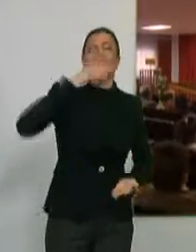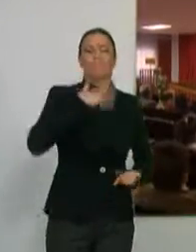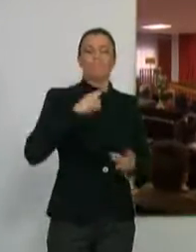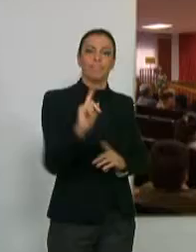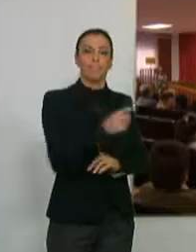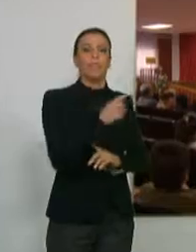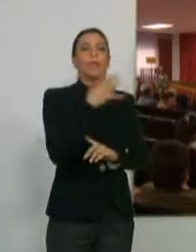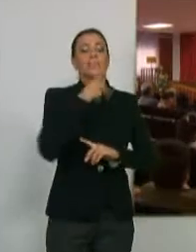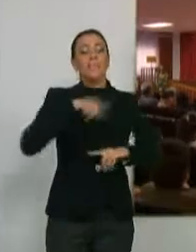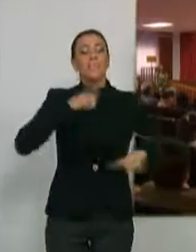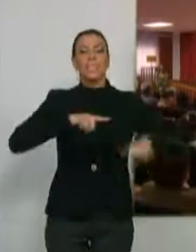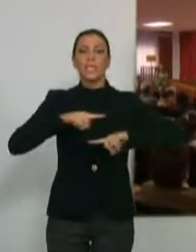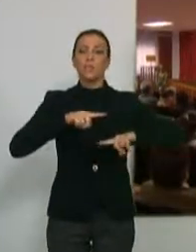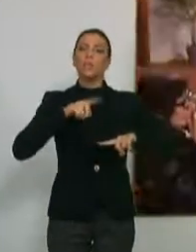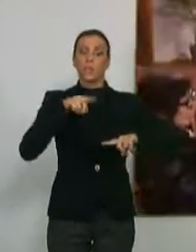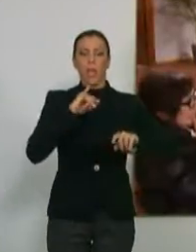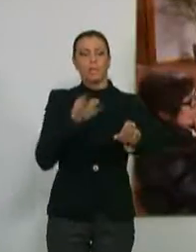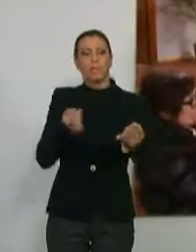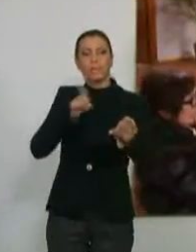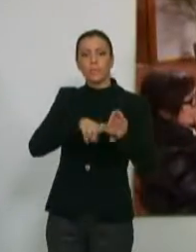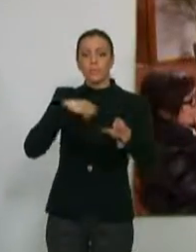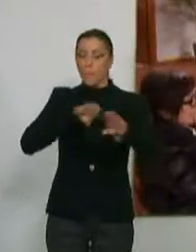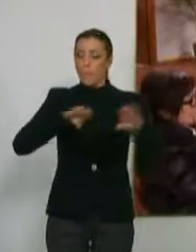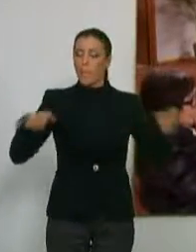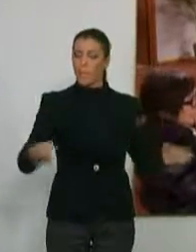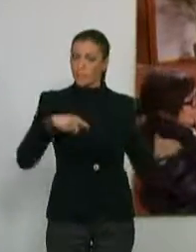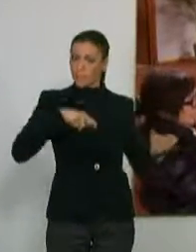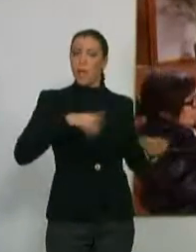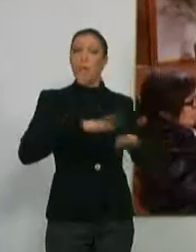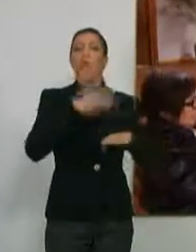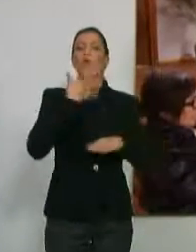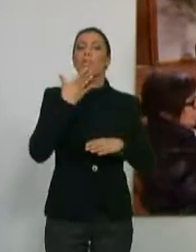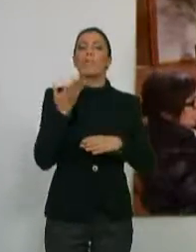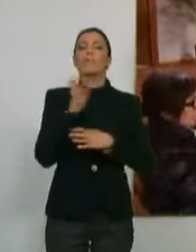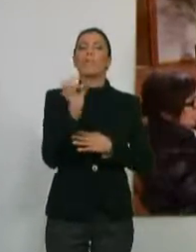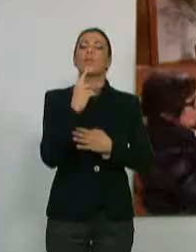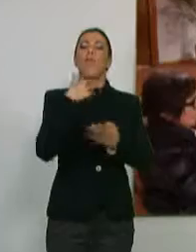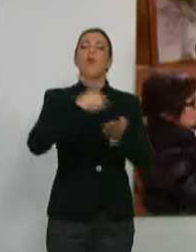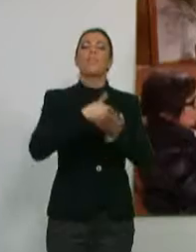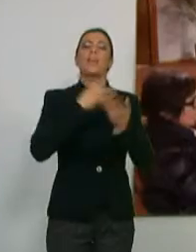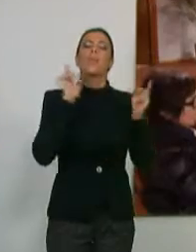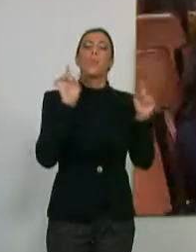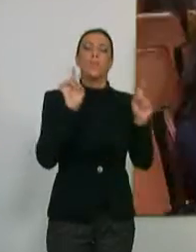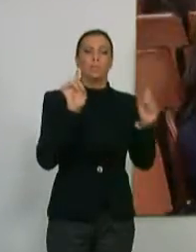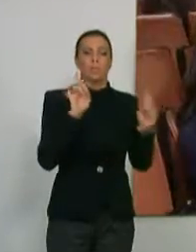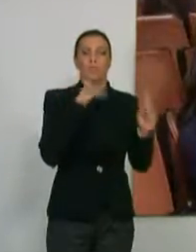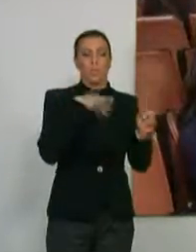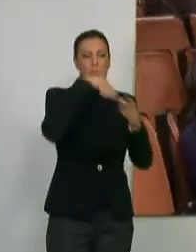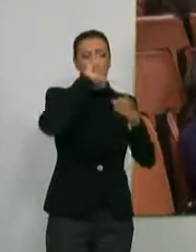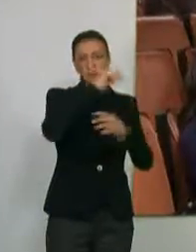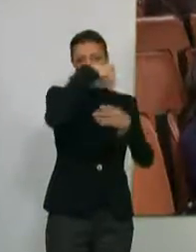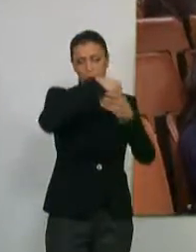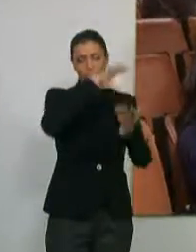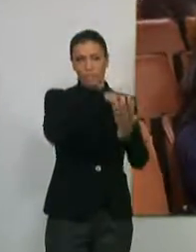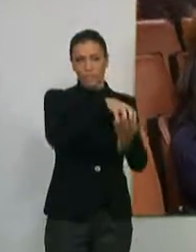El director de la Universidad de Motril también formó parte de la citada mesa técnica para dar a conocer la oferta educativa del citado